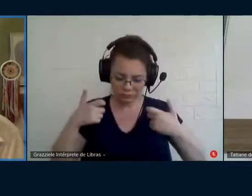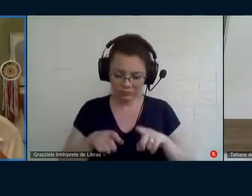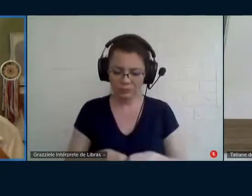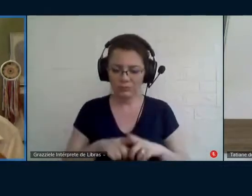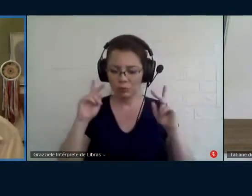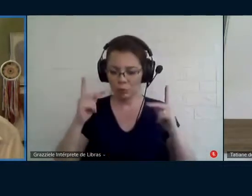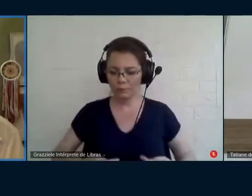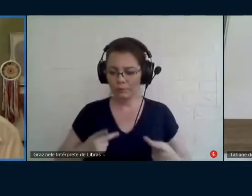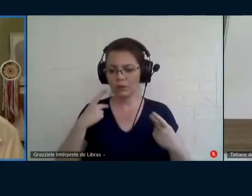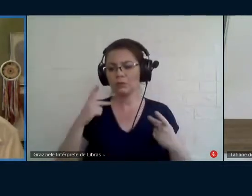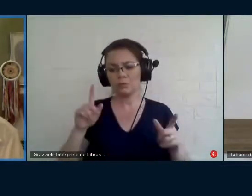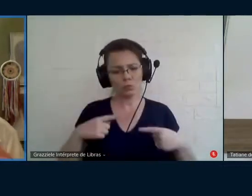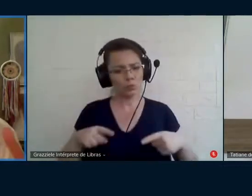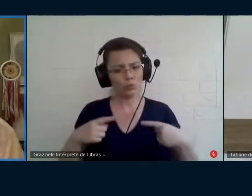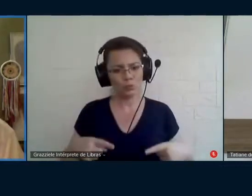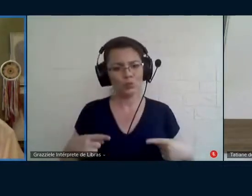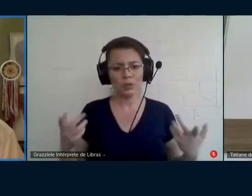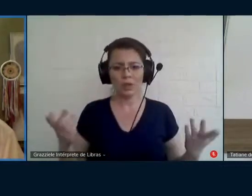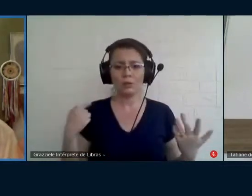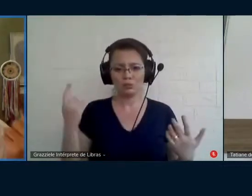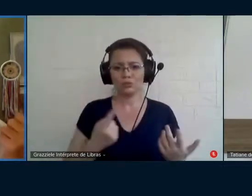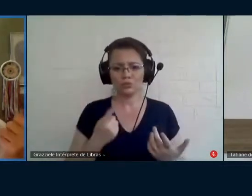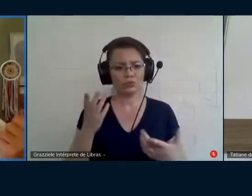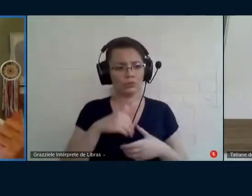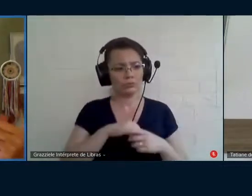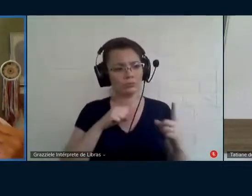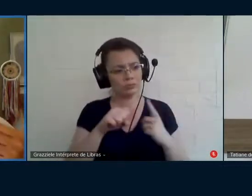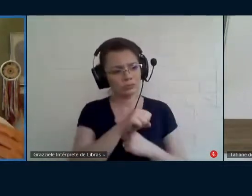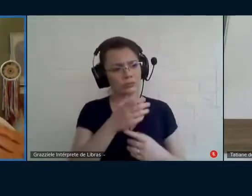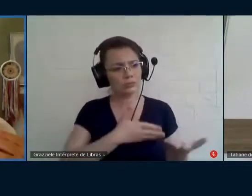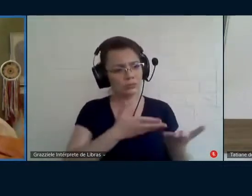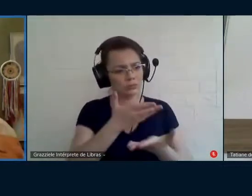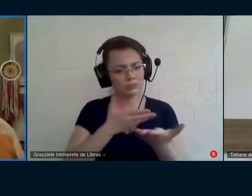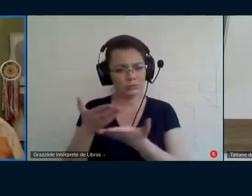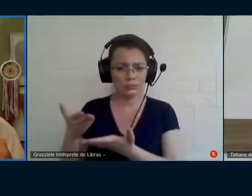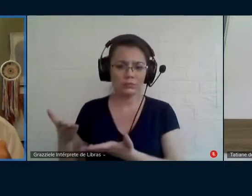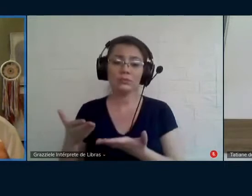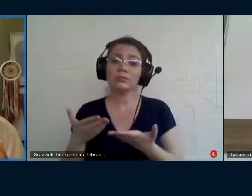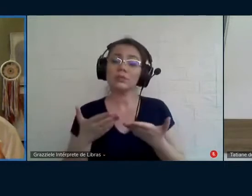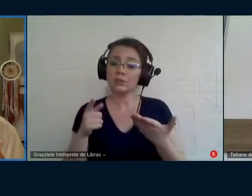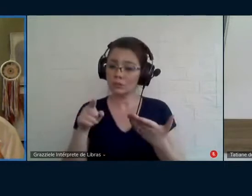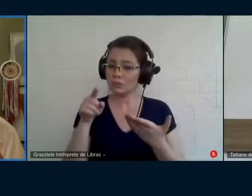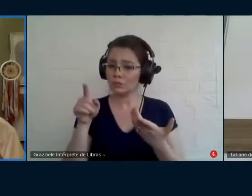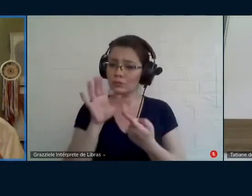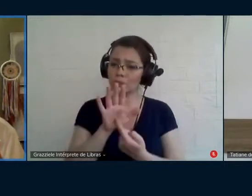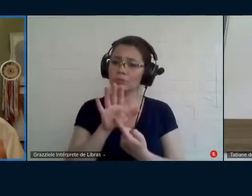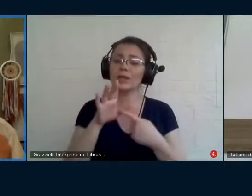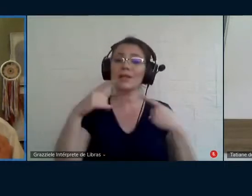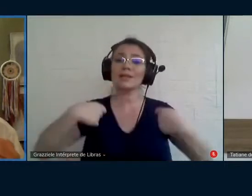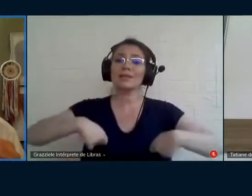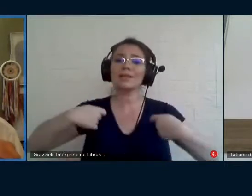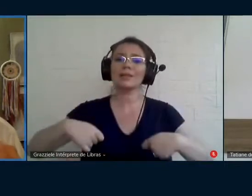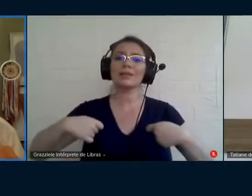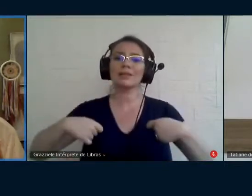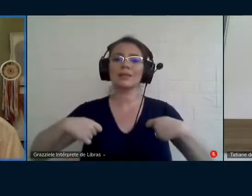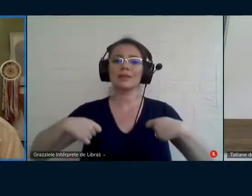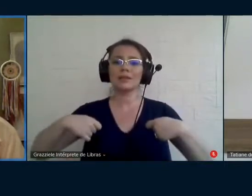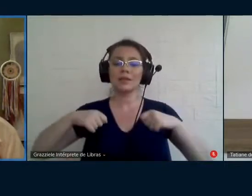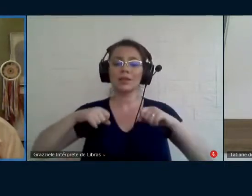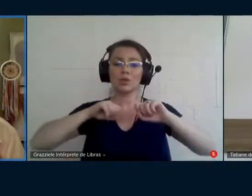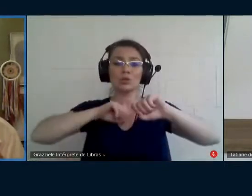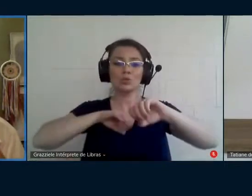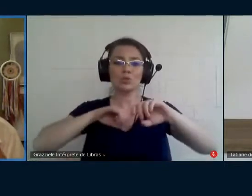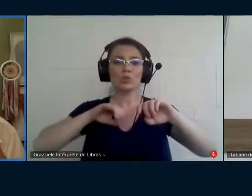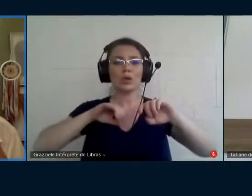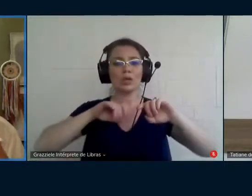musicais porque a gente é socialmente nessas relações então você traz a necessidade de uma educação de